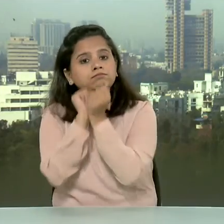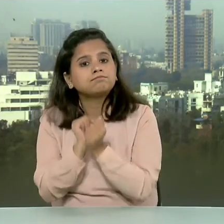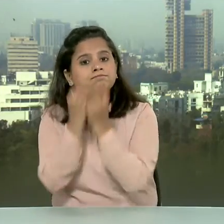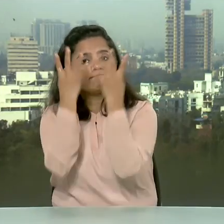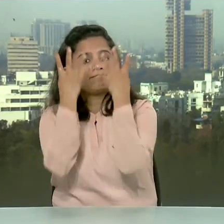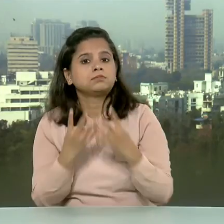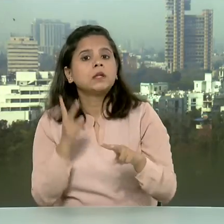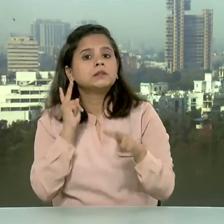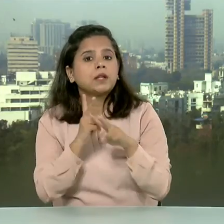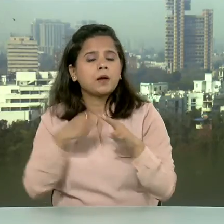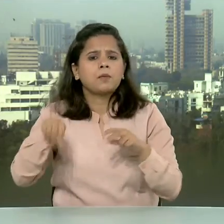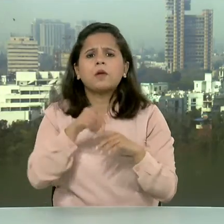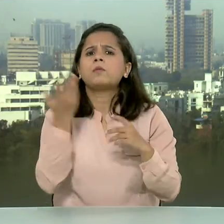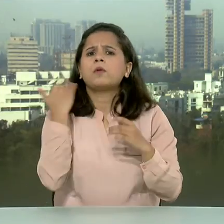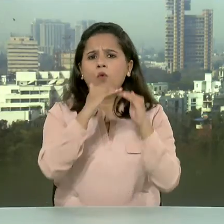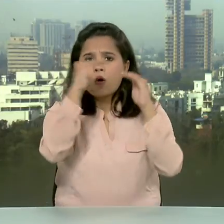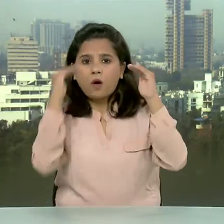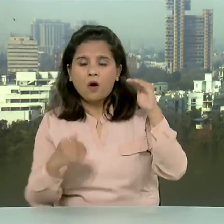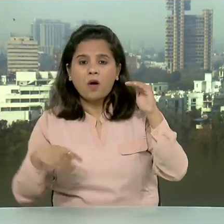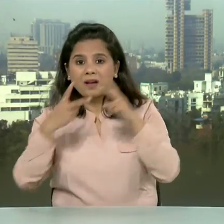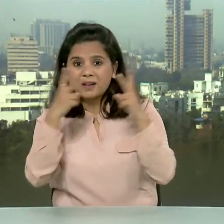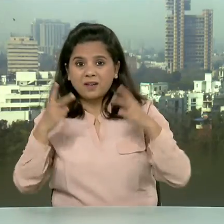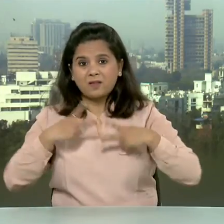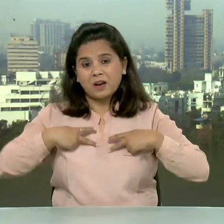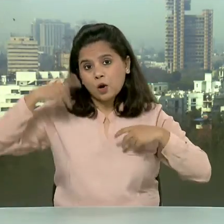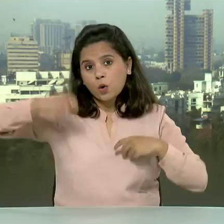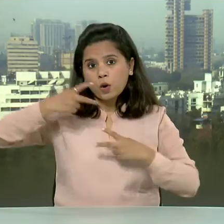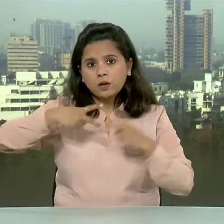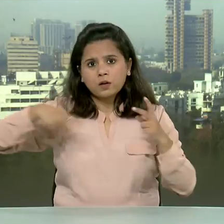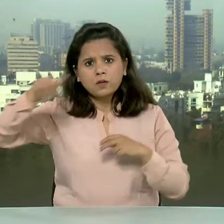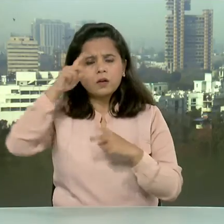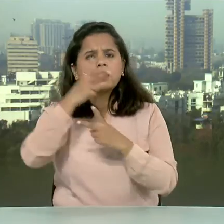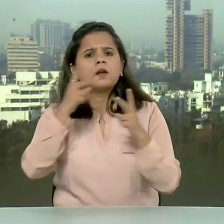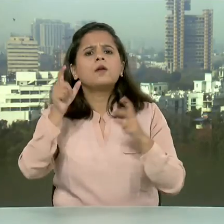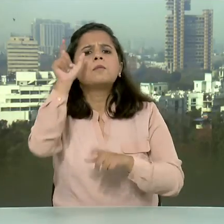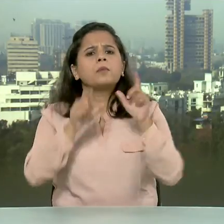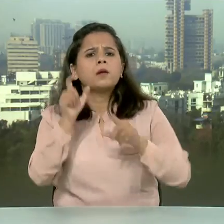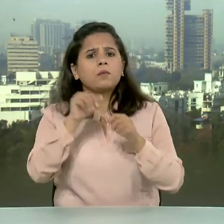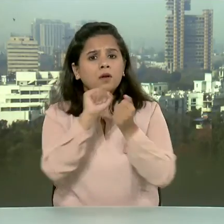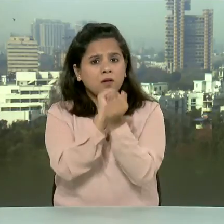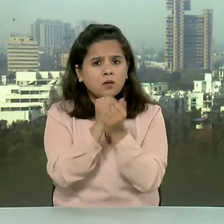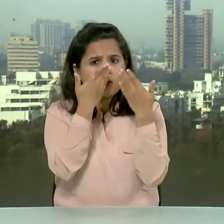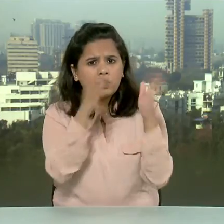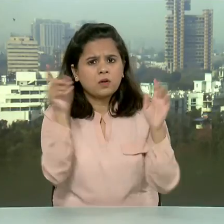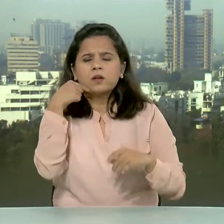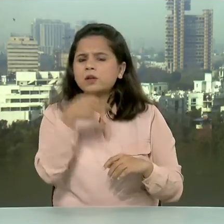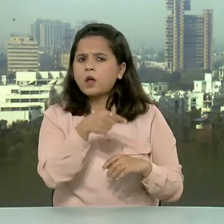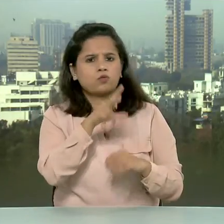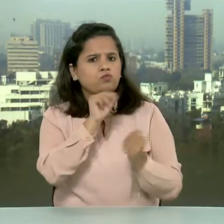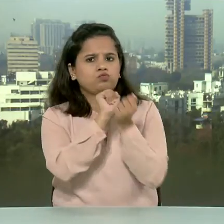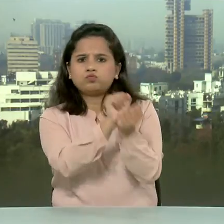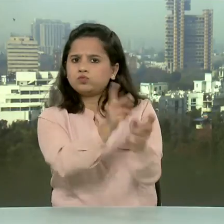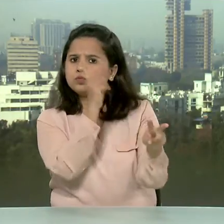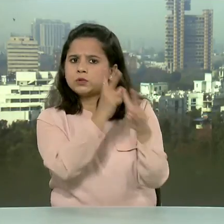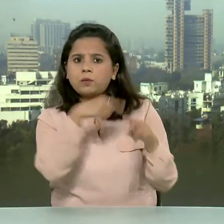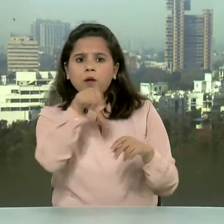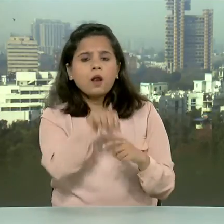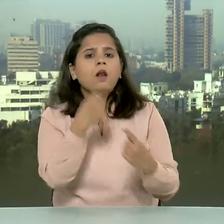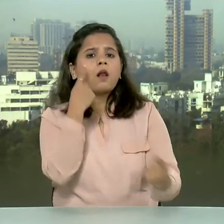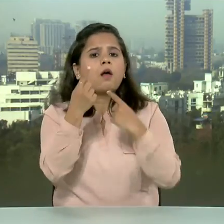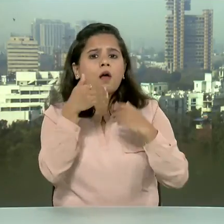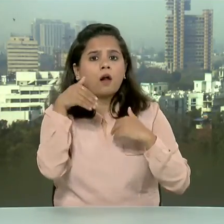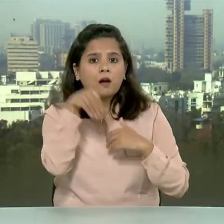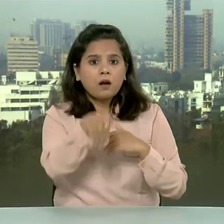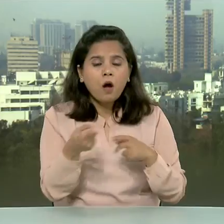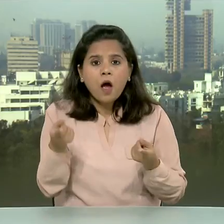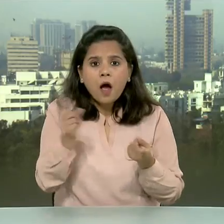दो निचली अदालतों ने रिया और शौविक समेट अन्य आरोपियों की जमानत याचिका ये कहते वे खारिच कर दी थी कि जाच केस मोर